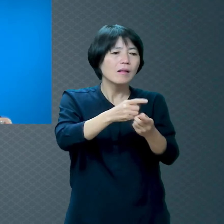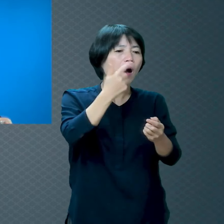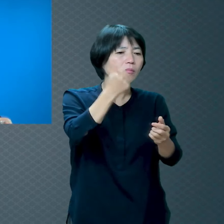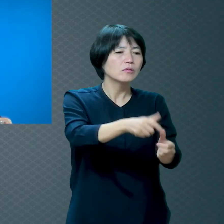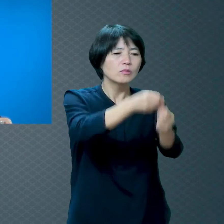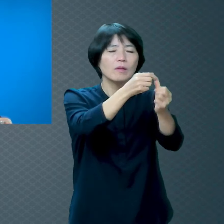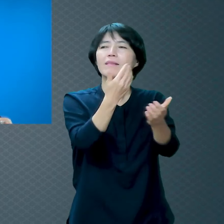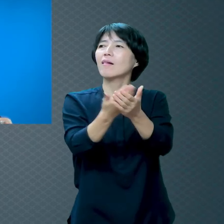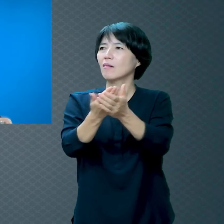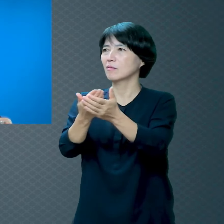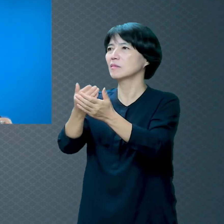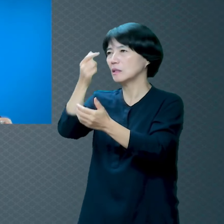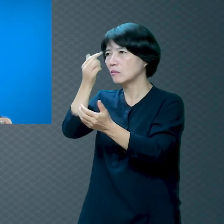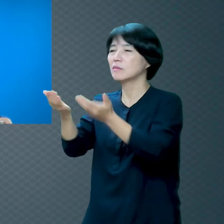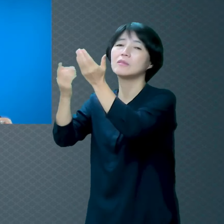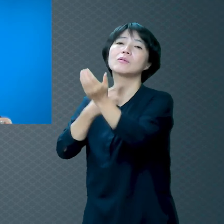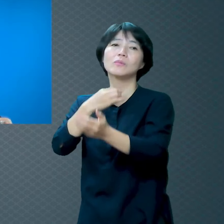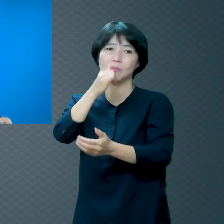농담 아닙니다